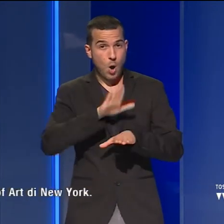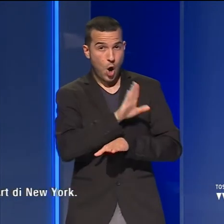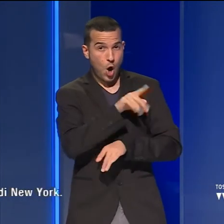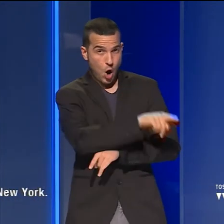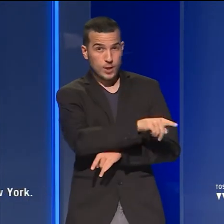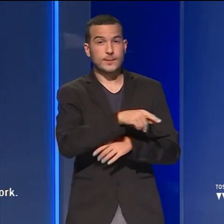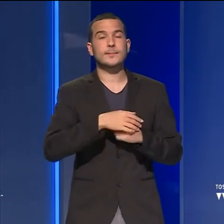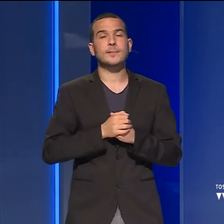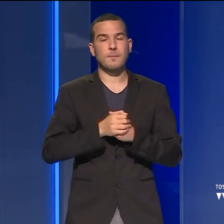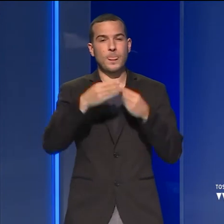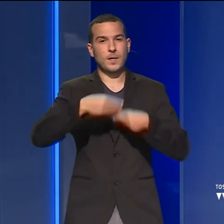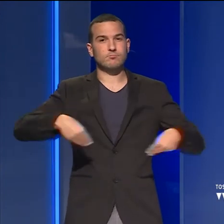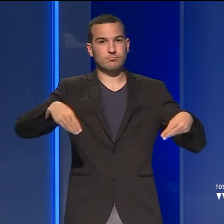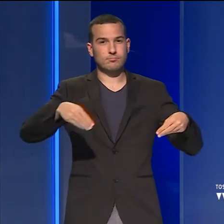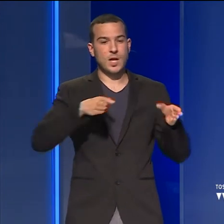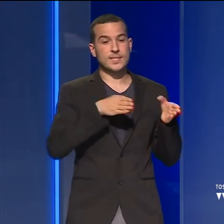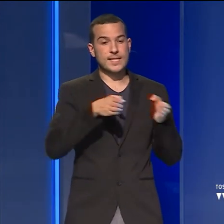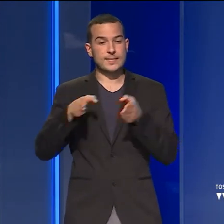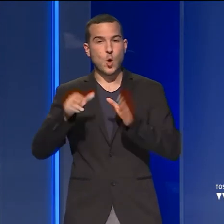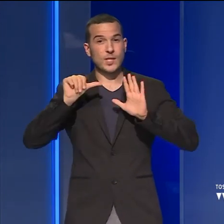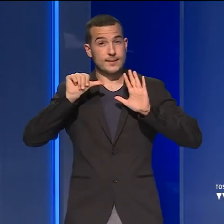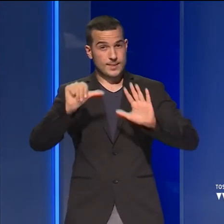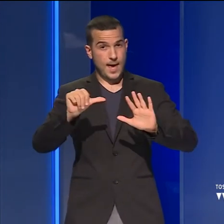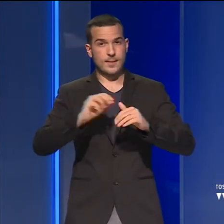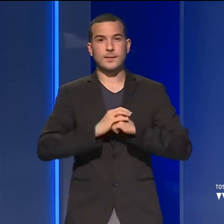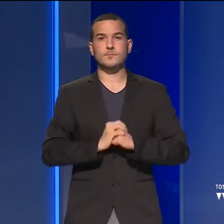'esposizione è articolata in sei sezioni.